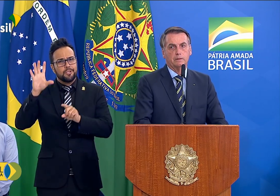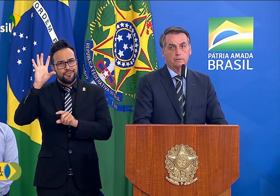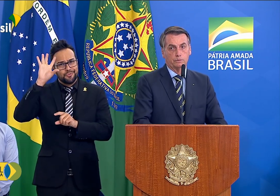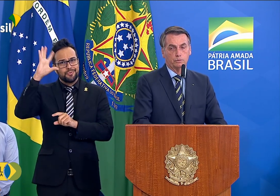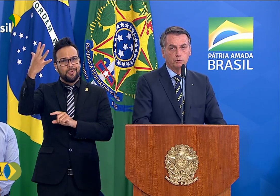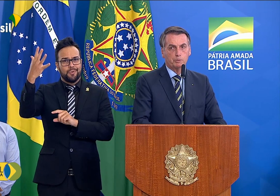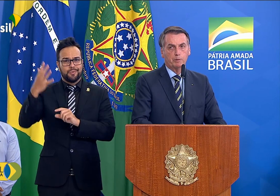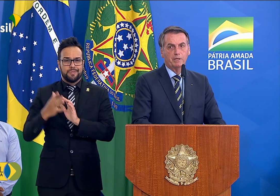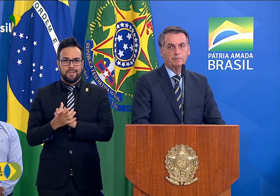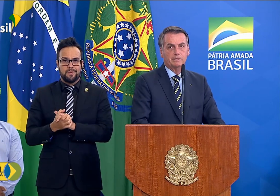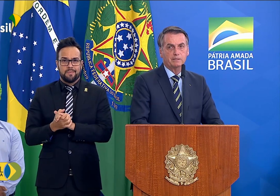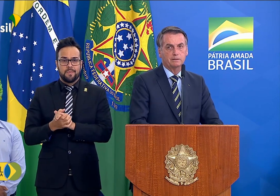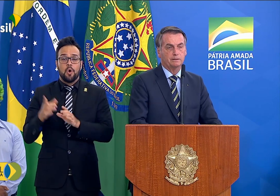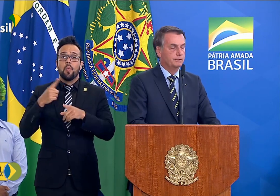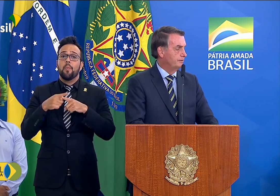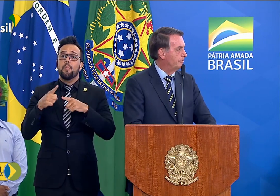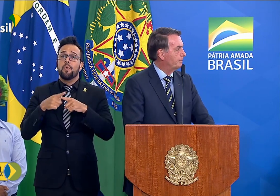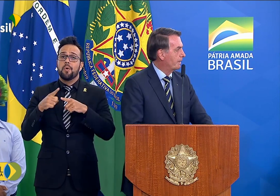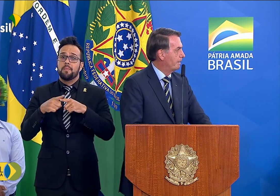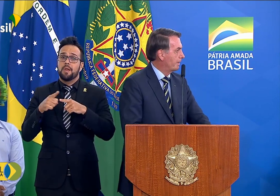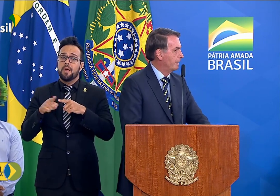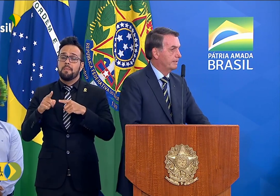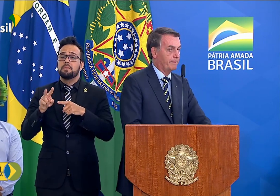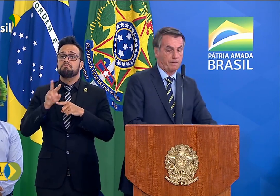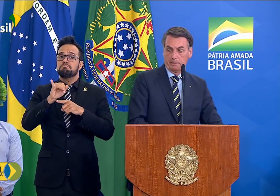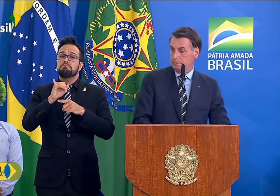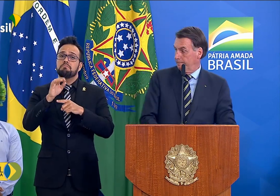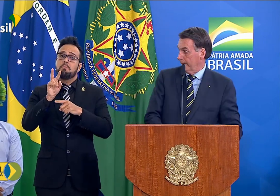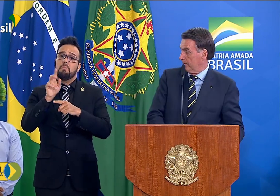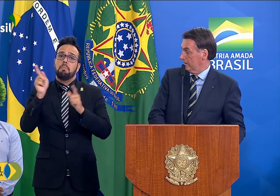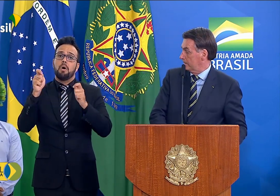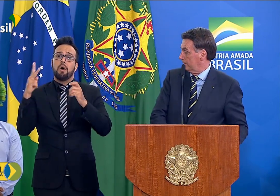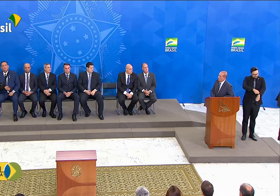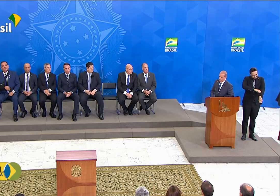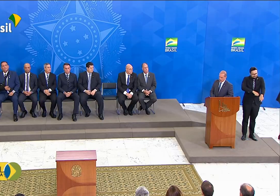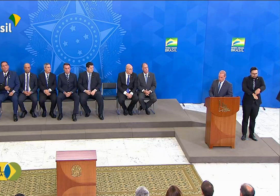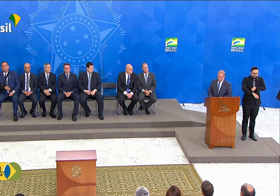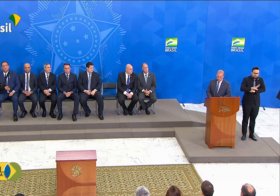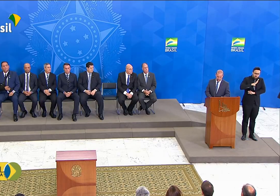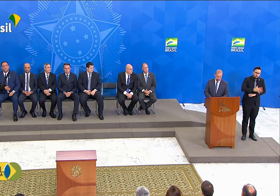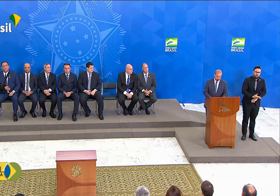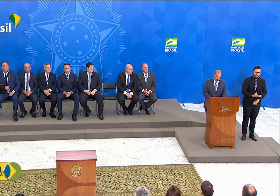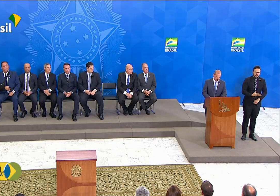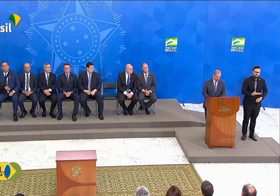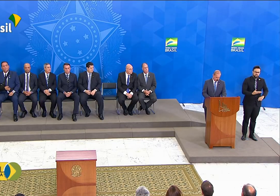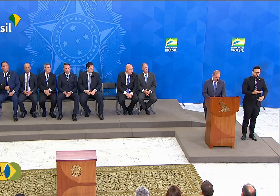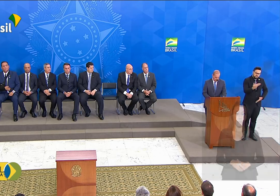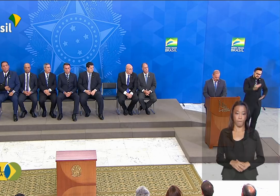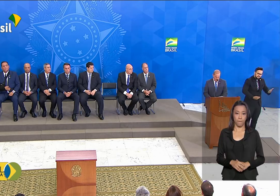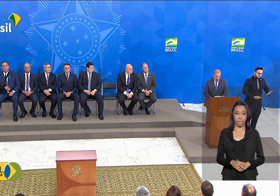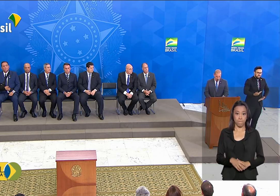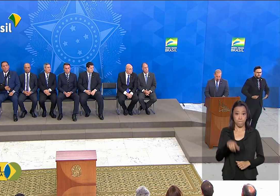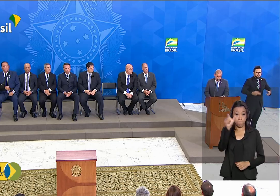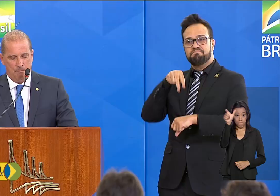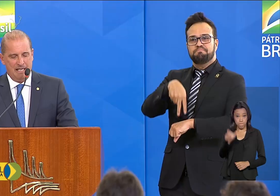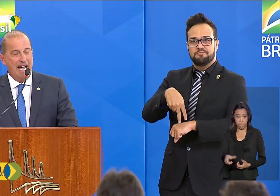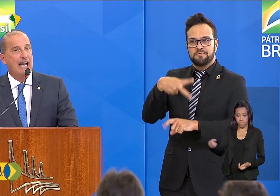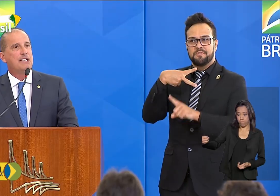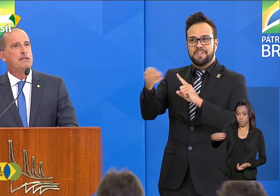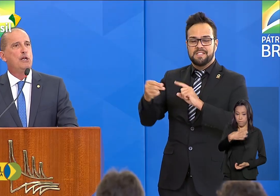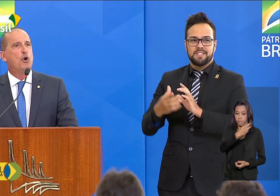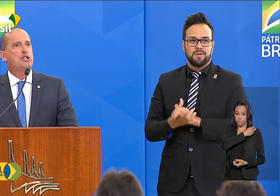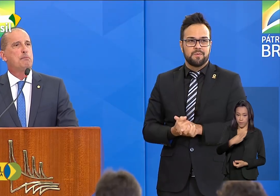dos problemas que vão se apresentar para nós. O novo ministro da Cidadania, Onyx Lorenzoni,